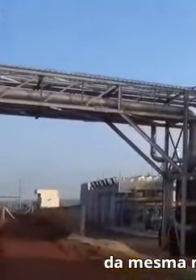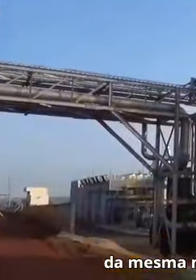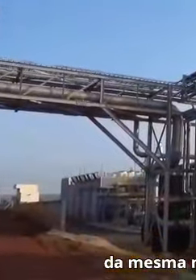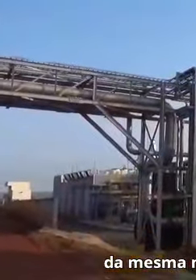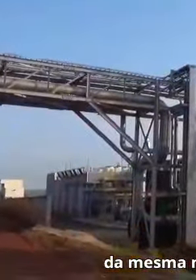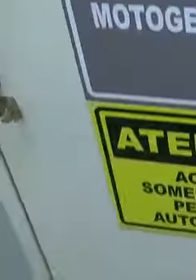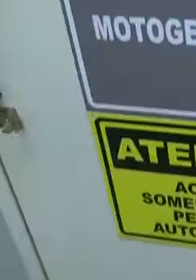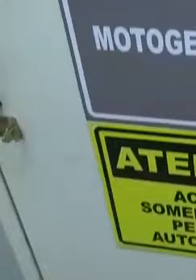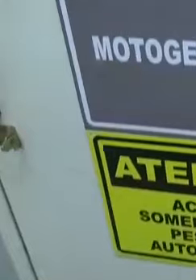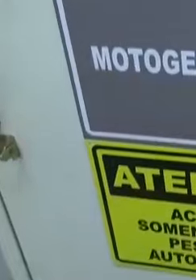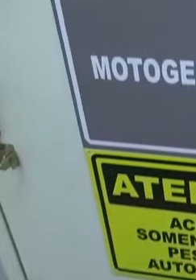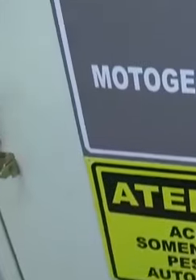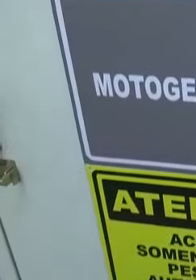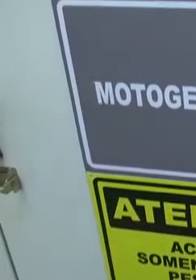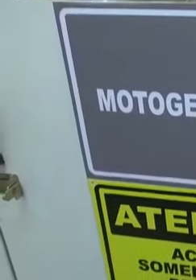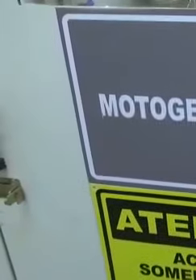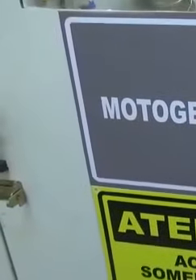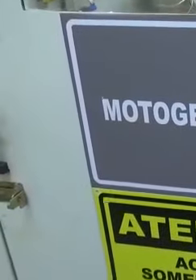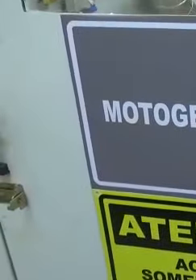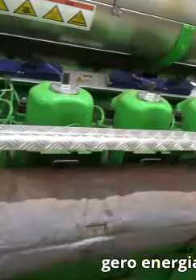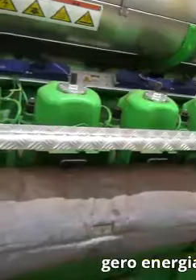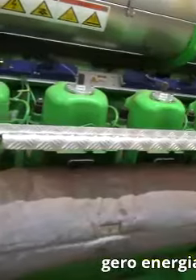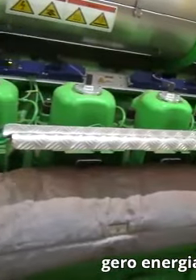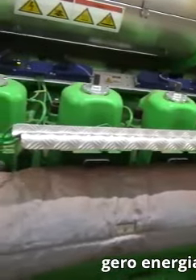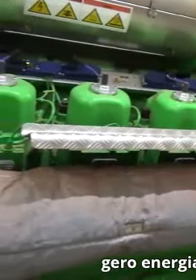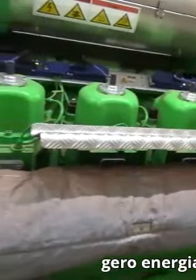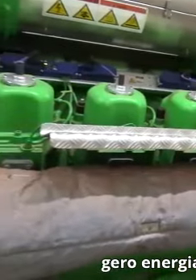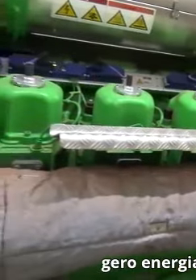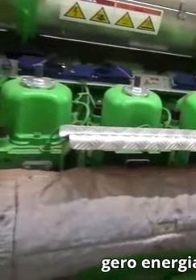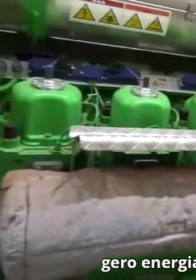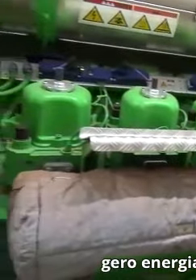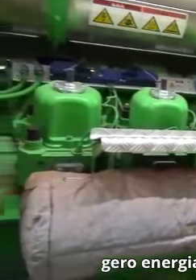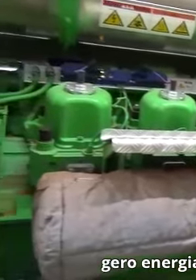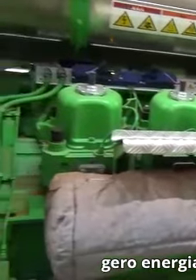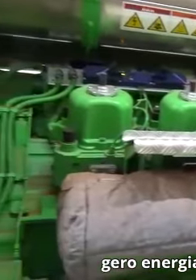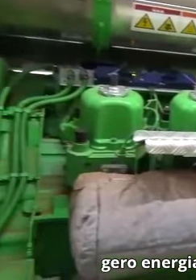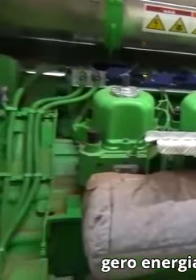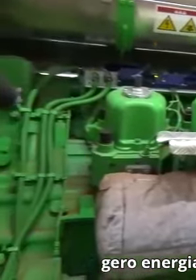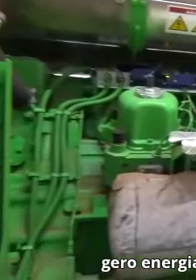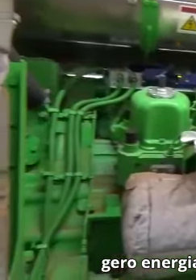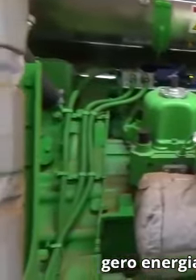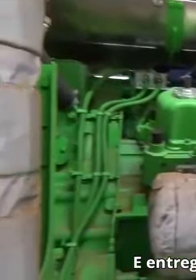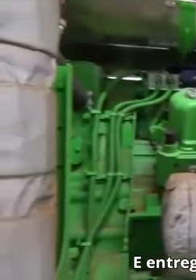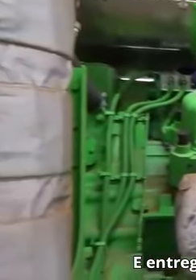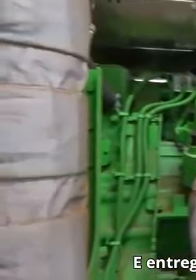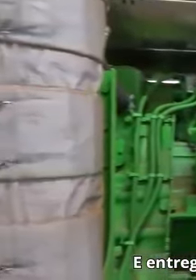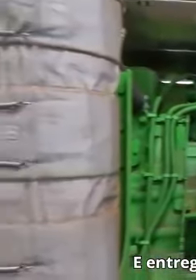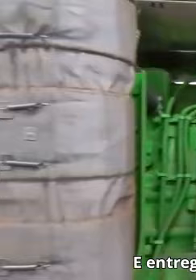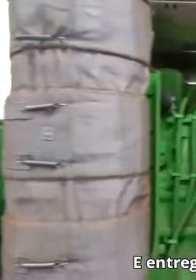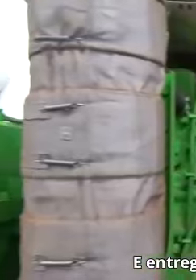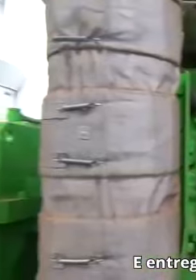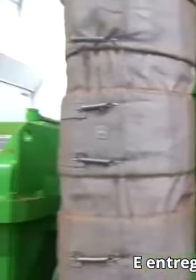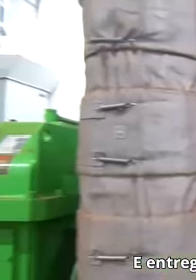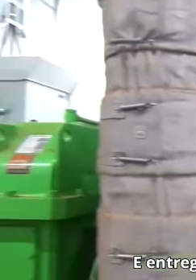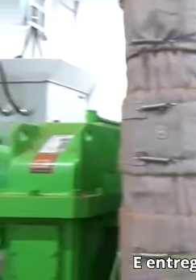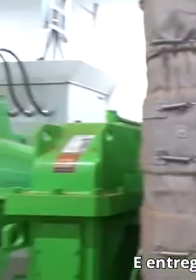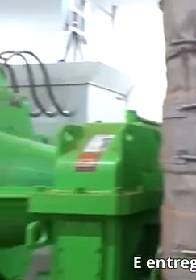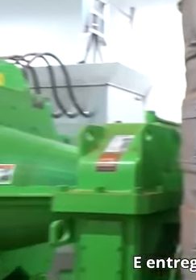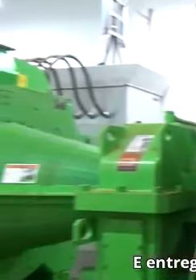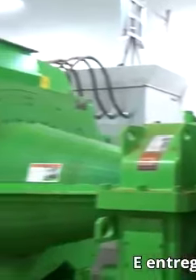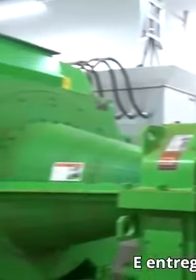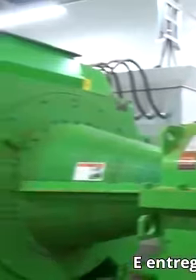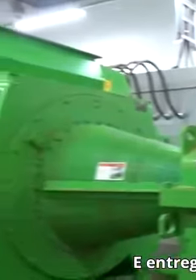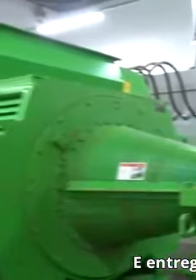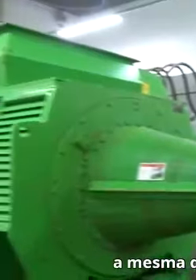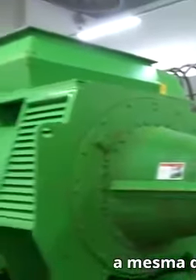maneira que eles entraram. Eu gero biogás, gero energia elétrica através do biogás e entrego a